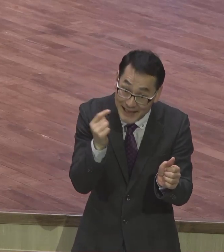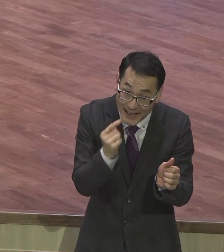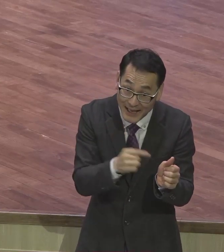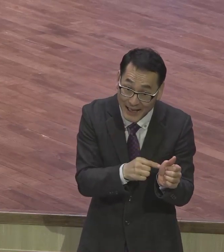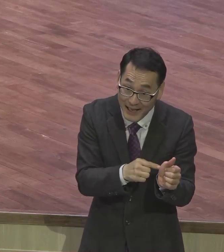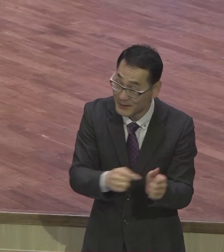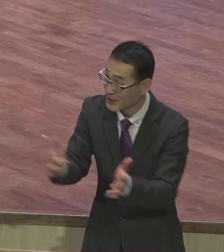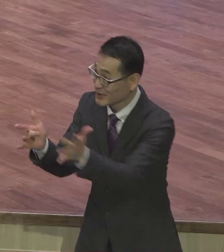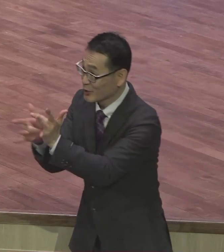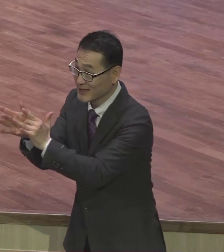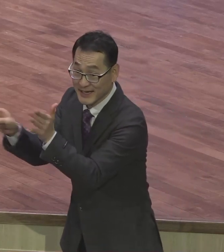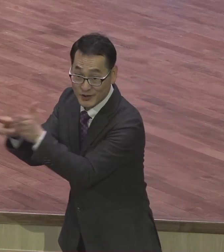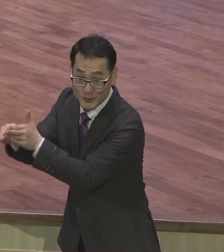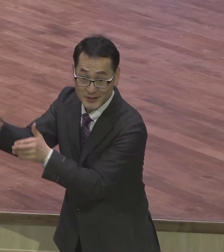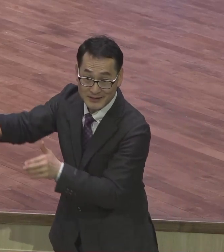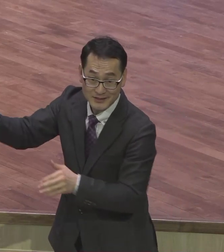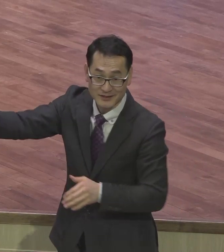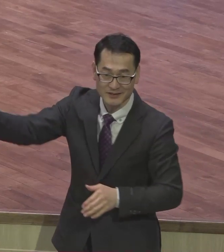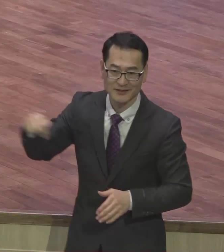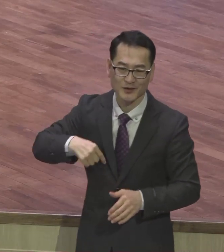절대 안 나와야 절대 안 나와야 돼.